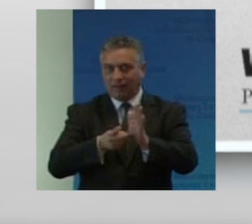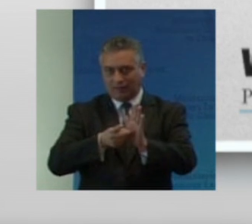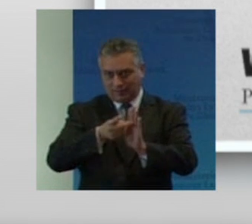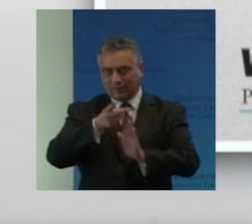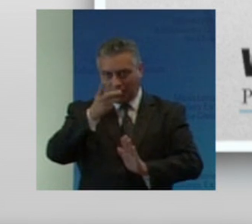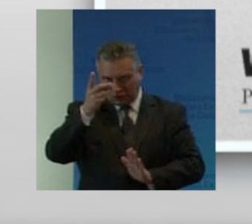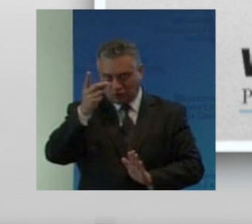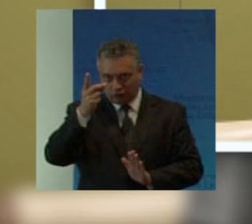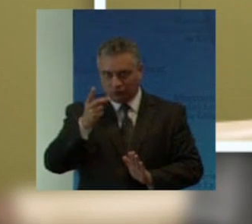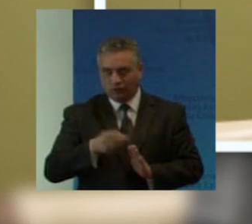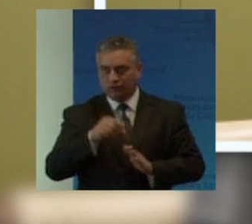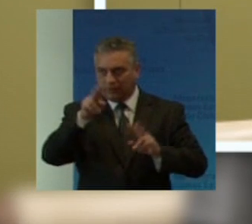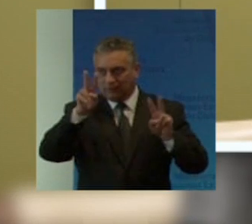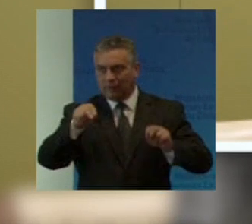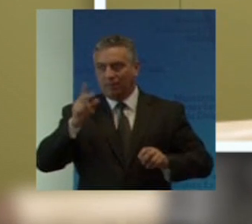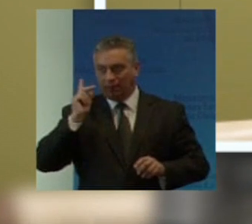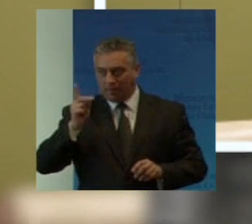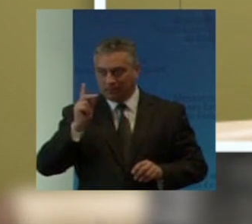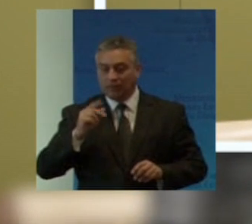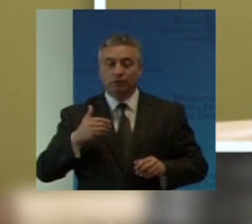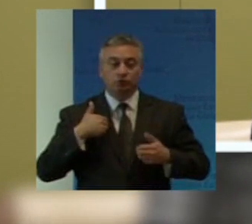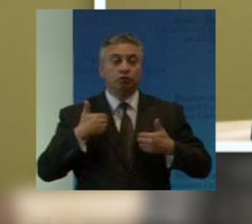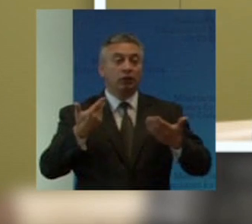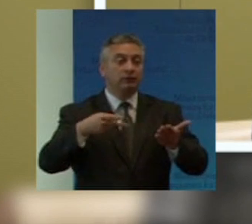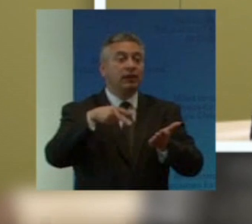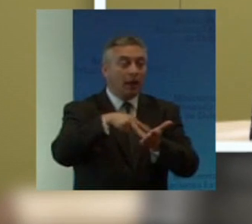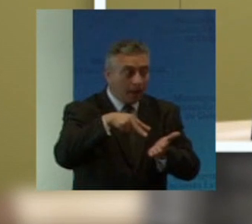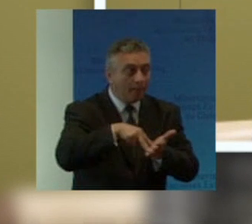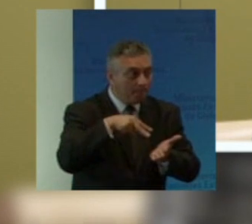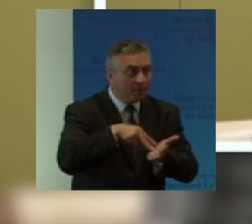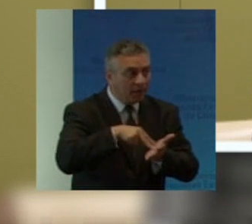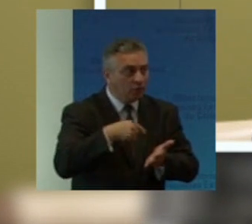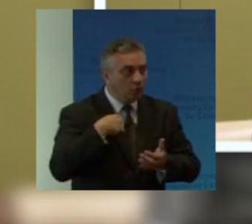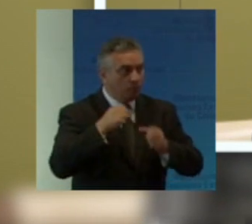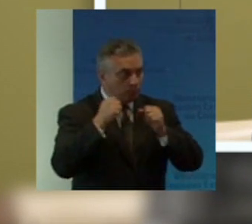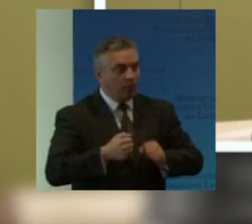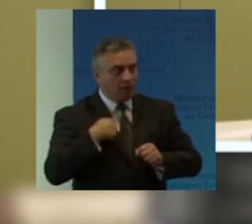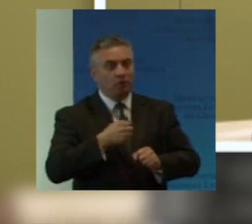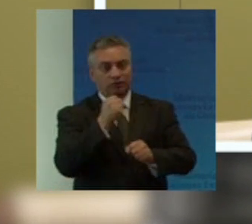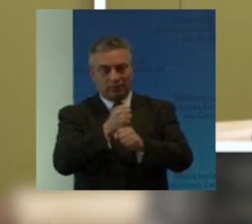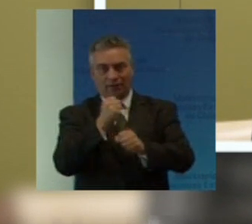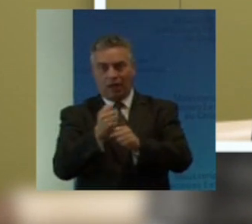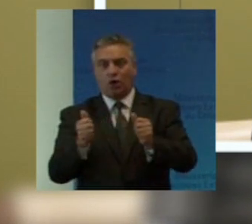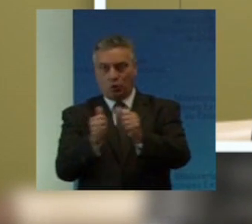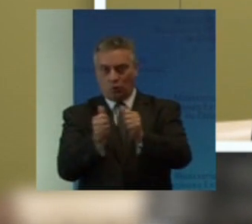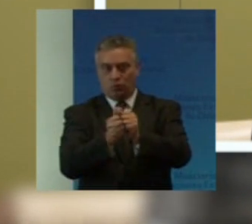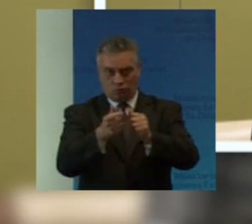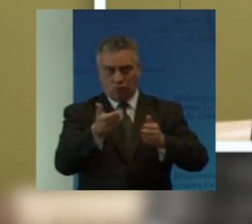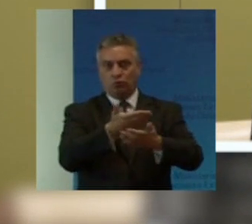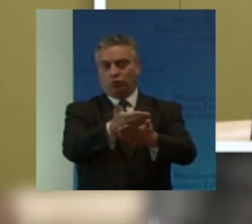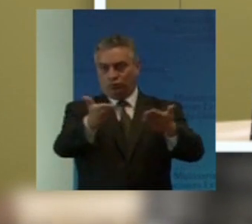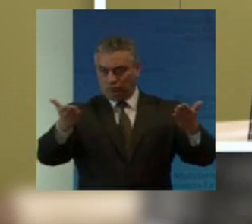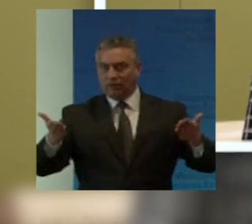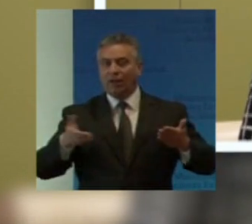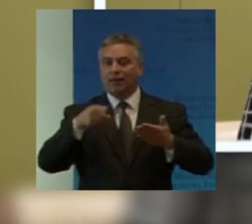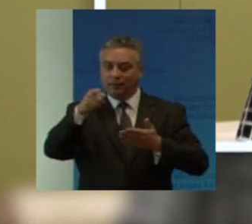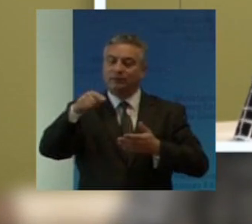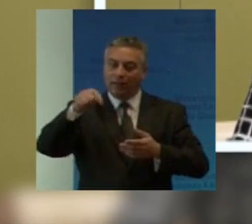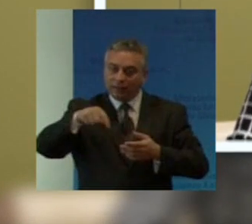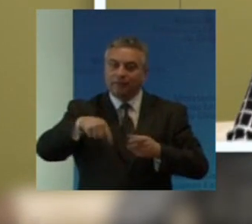de discapacidad espero que podamos trabajar con juntos con ustedes en este proceso